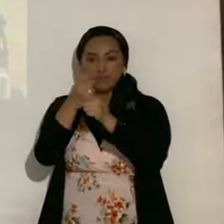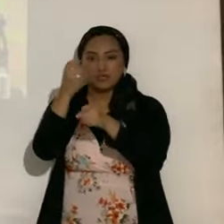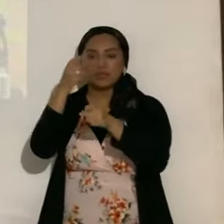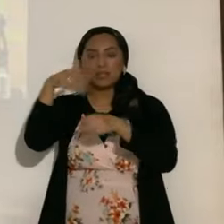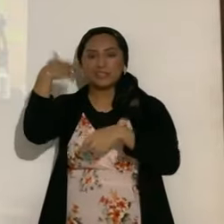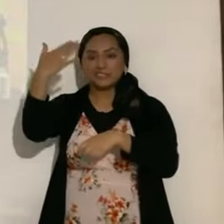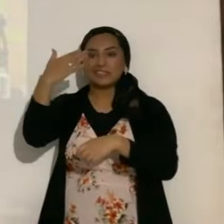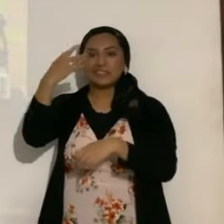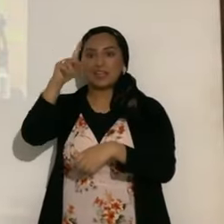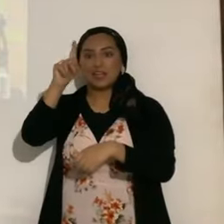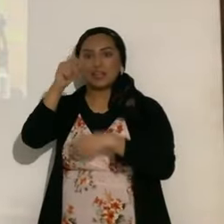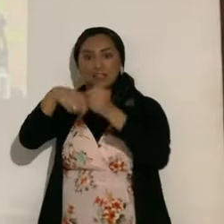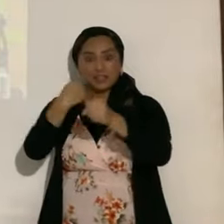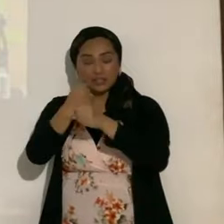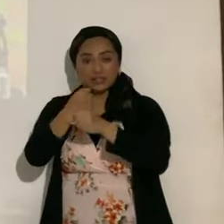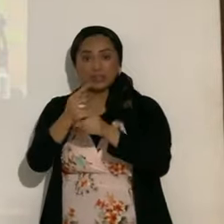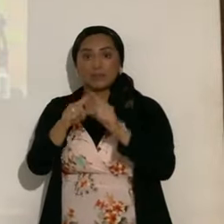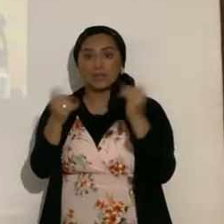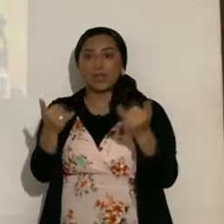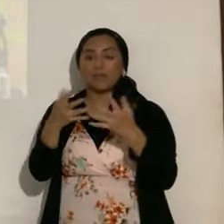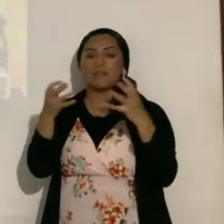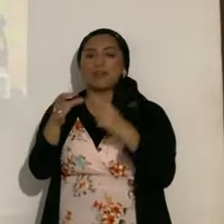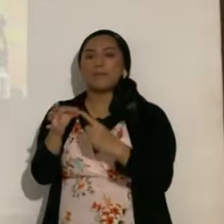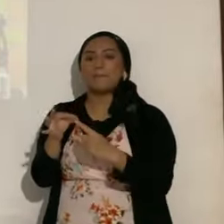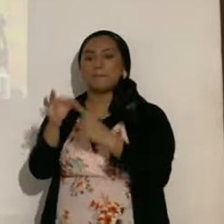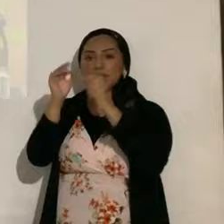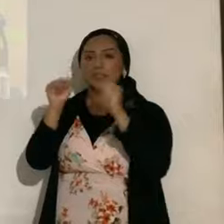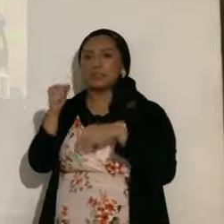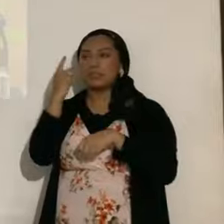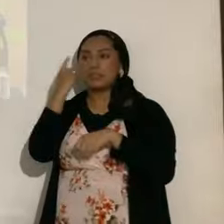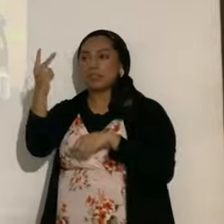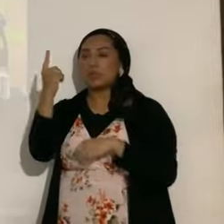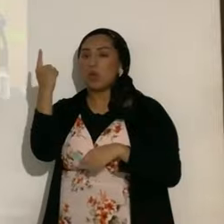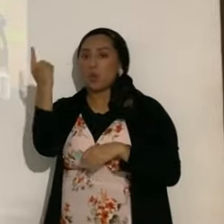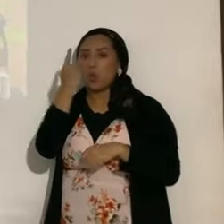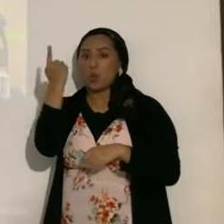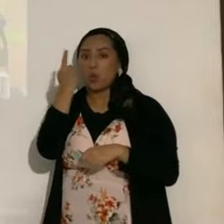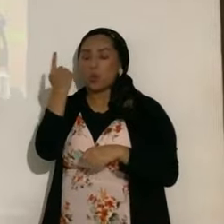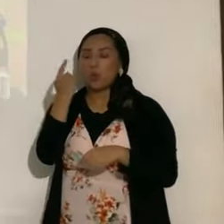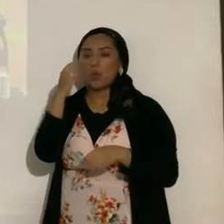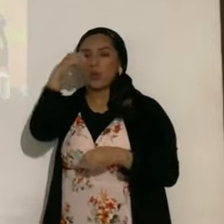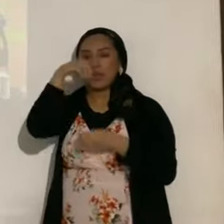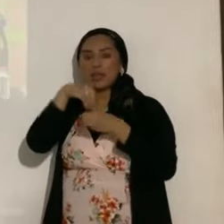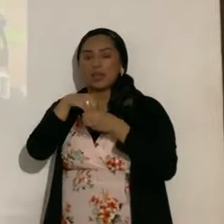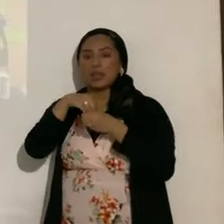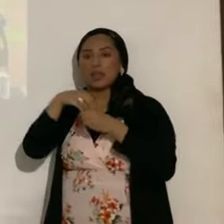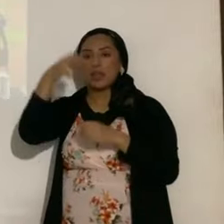en esta ocasión, será un eclipse muy especial, se verá solo, en el hemisferio sur de la Tierra,